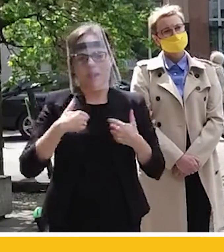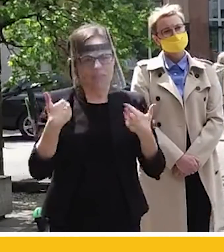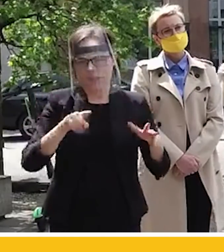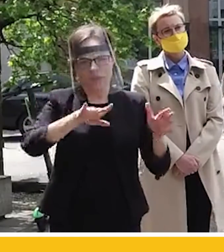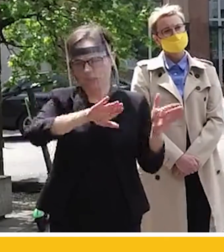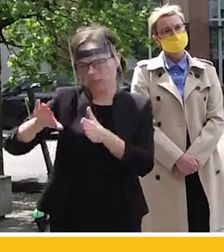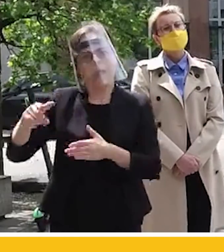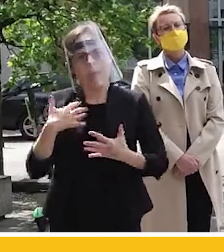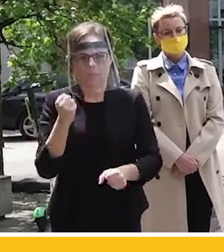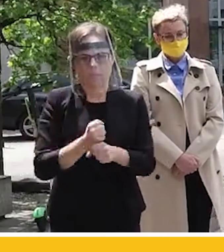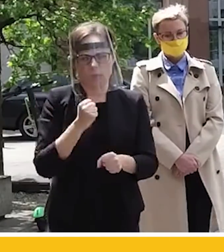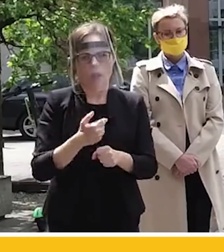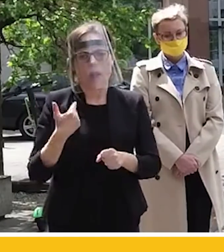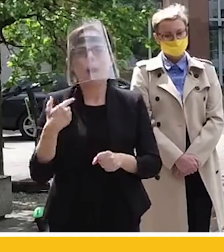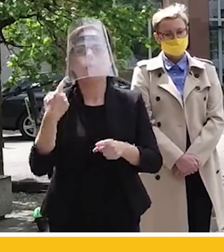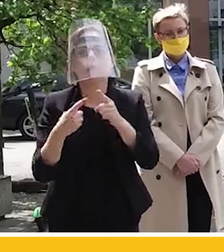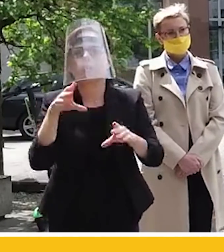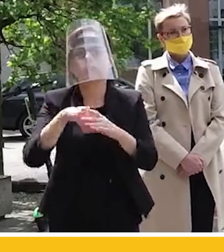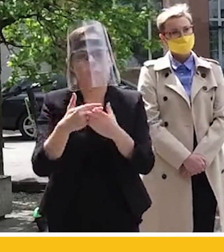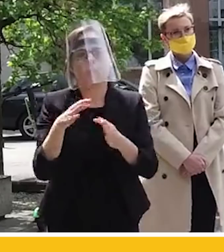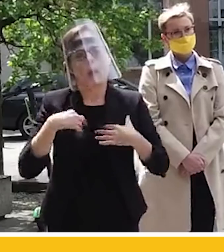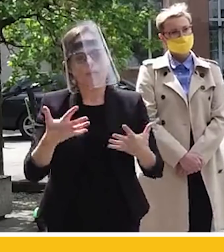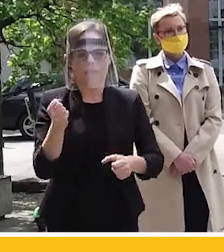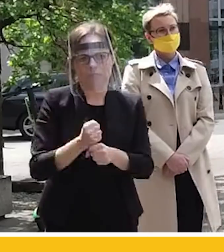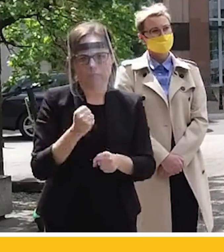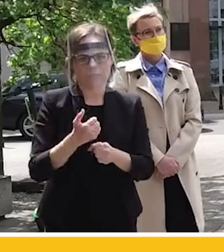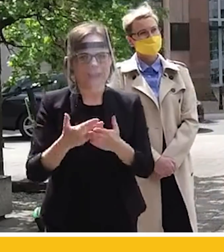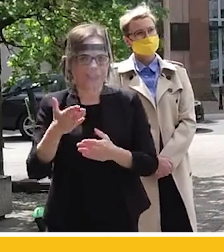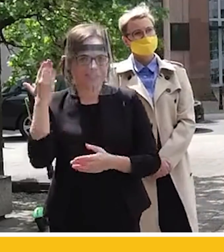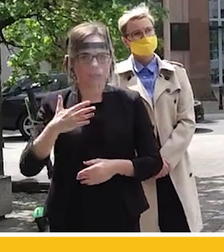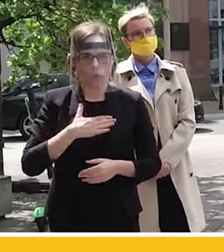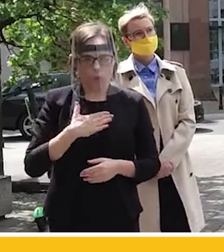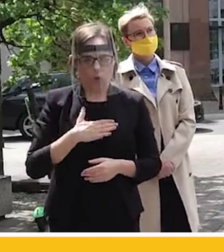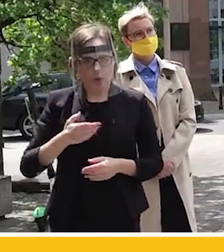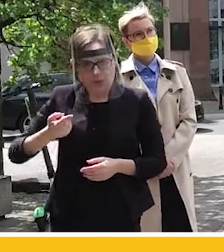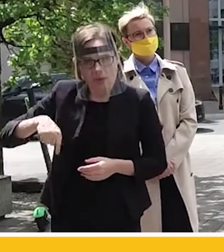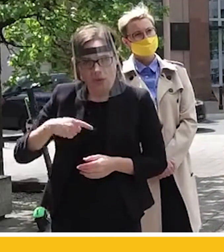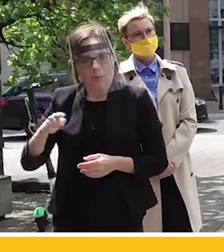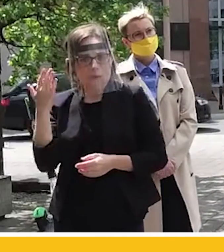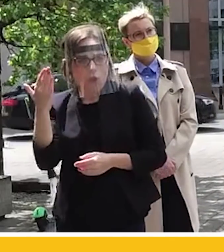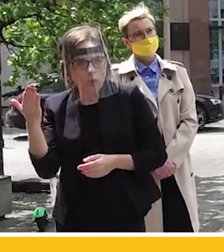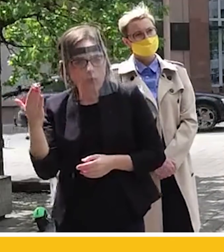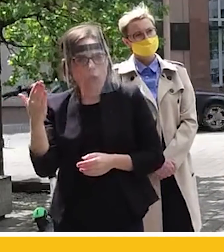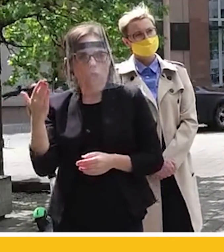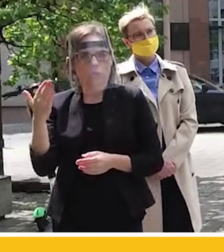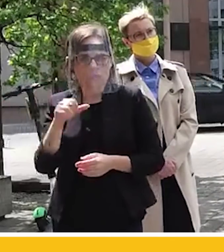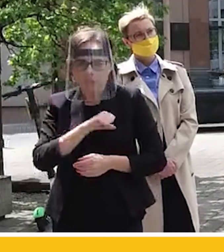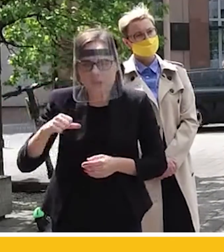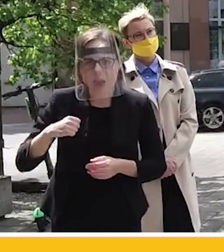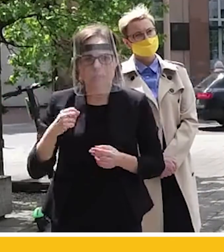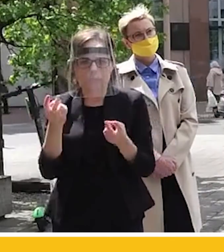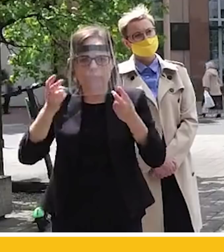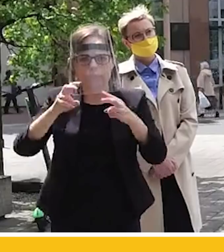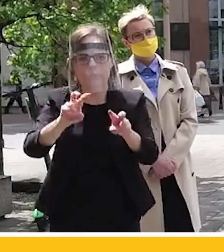I idziemy do polityki po to, żeby robić robotę. Dlatego w sobotę uruchomiliśmy naszymi własnymi siłami, naszych wolontariuszy. Pierwszy taki w